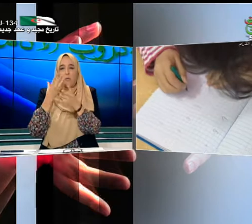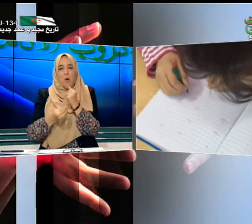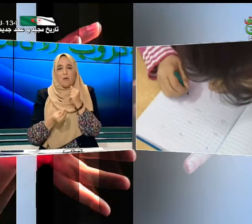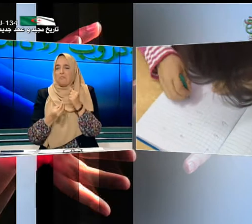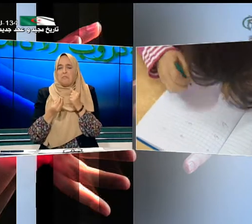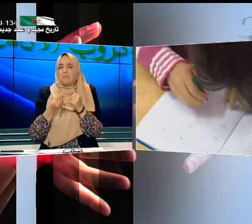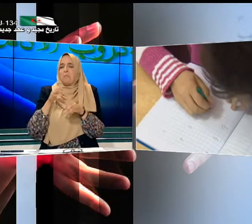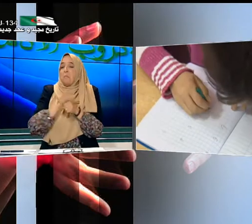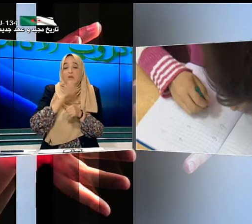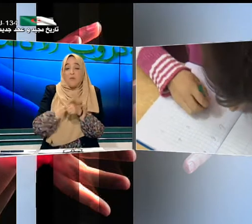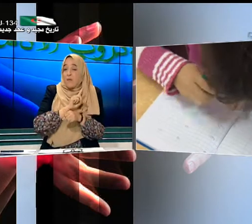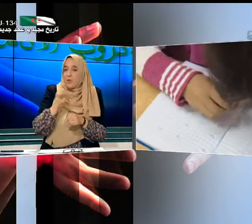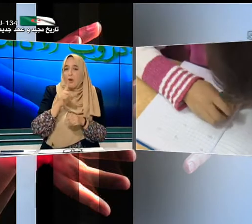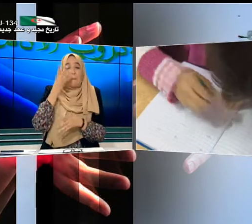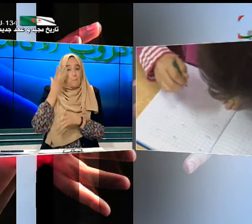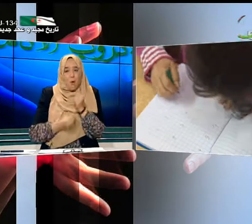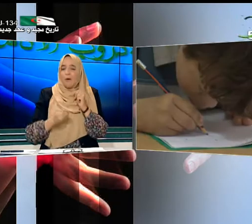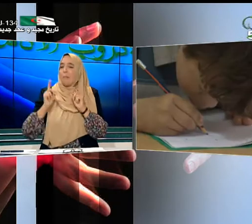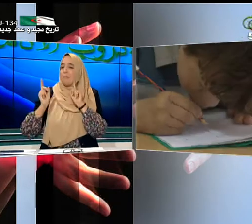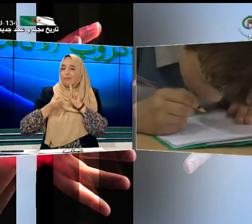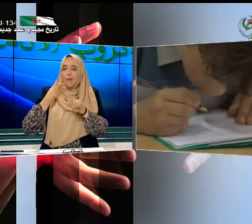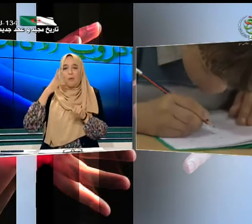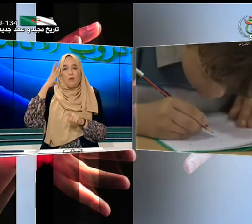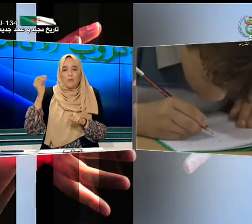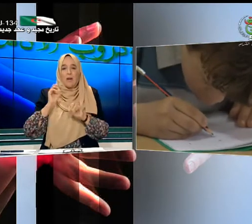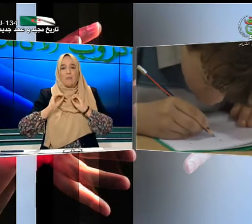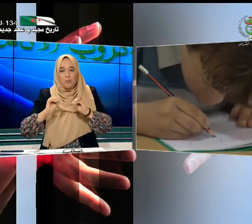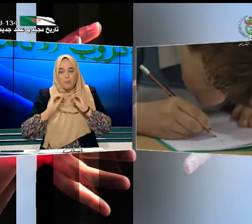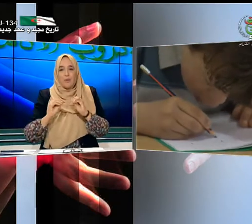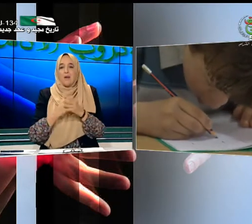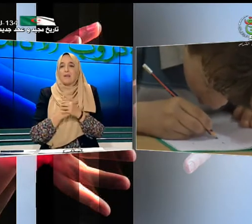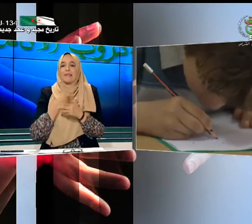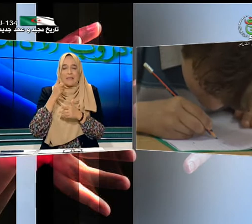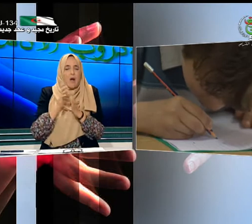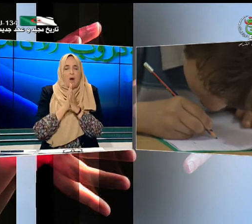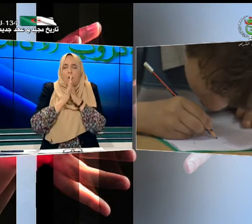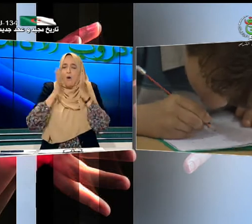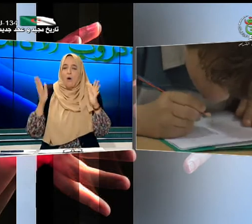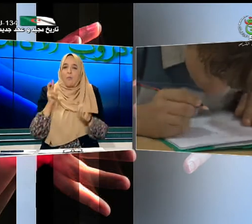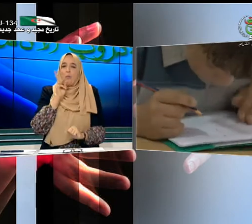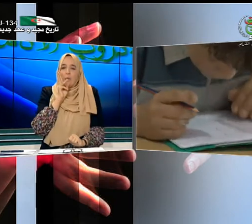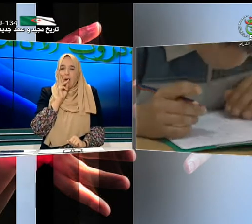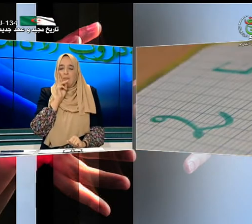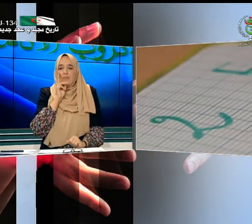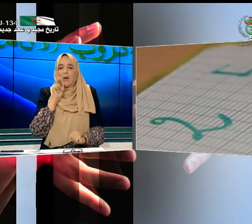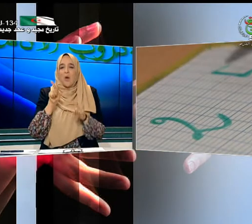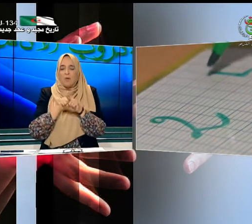وغياب المختصين داخل الأقسام التعليمية من بين أهم العوائق الموجودة على أرض الواقع